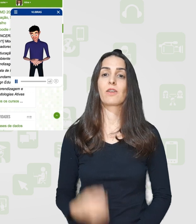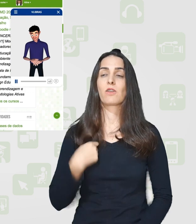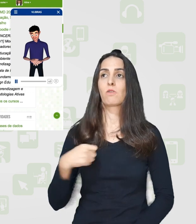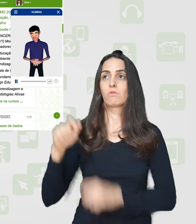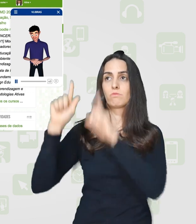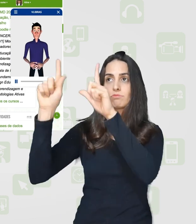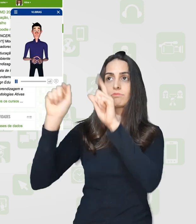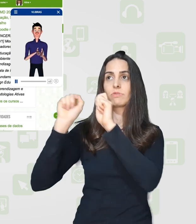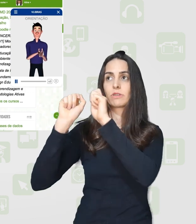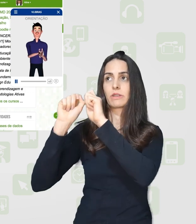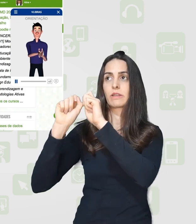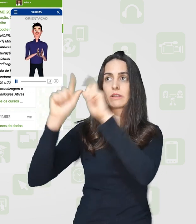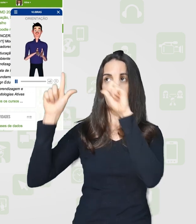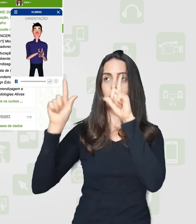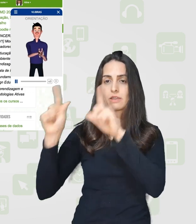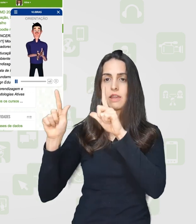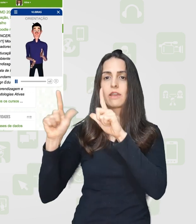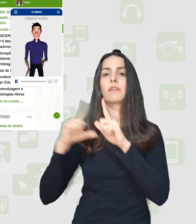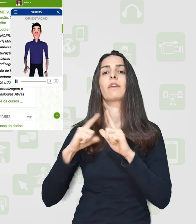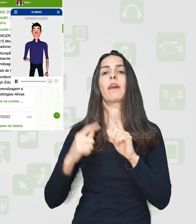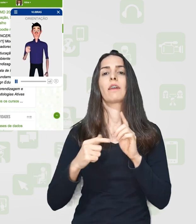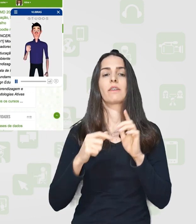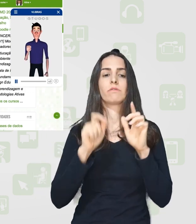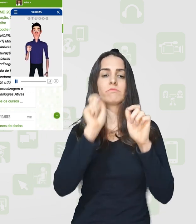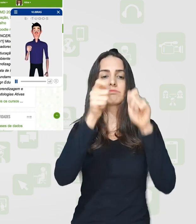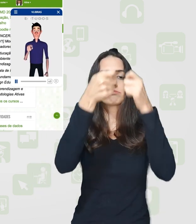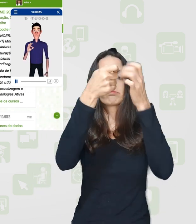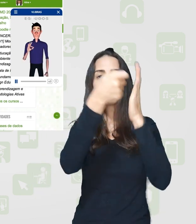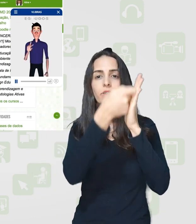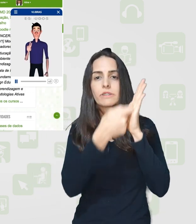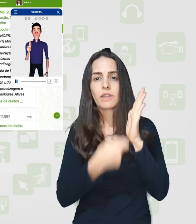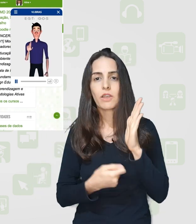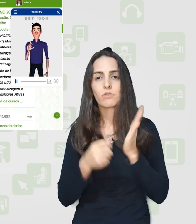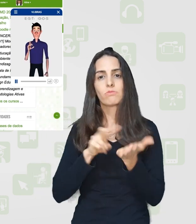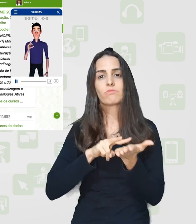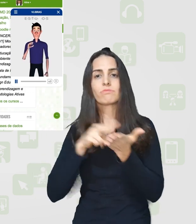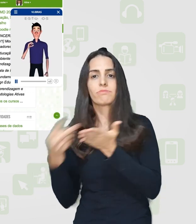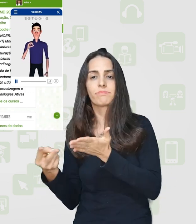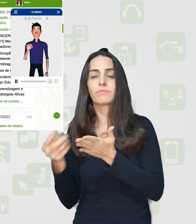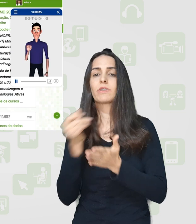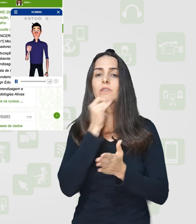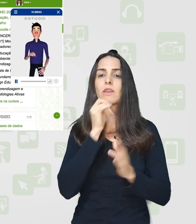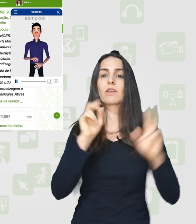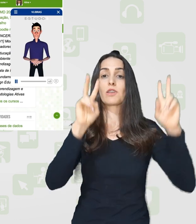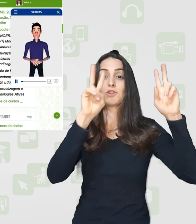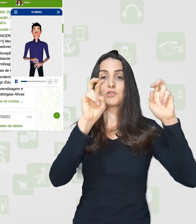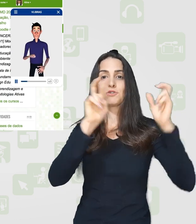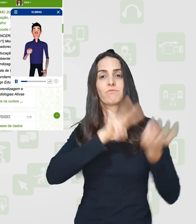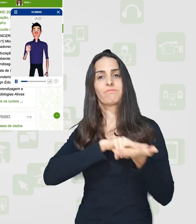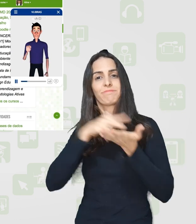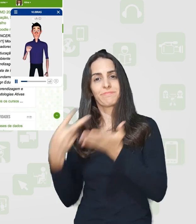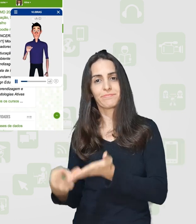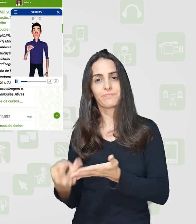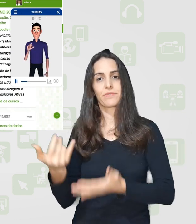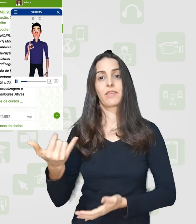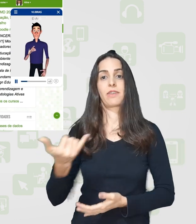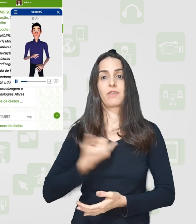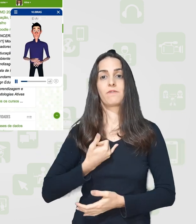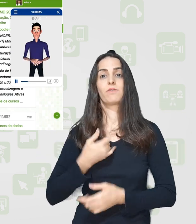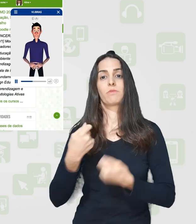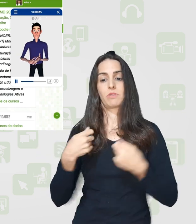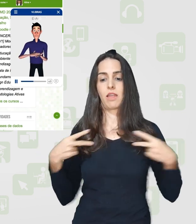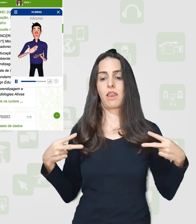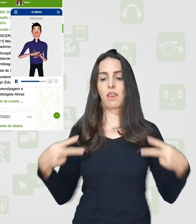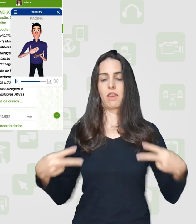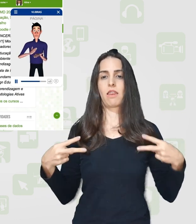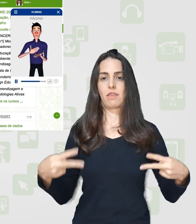cliquei no link do recurso, que no caso aqui é uma página, e ele está traduzindo o título e